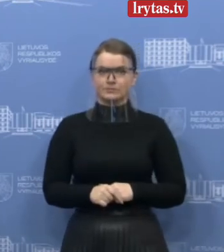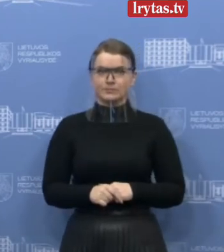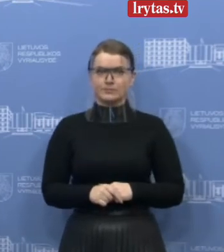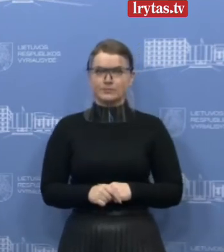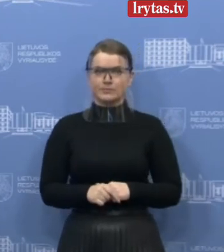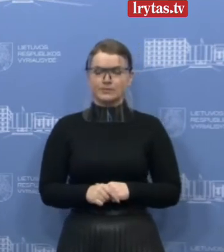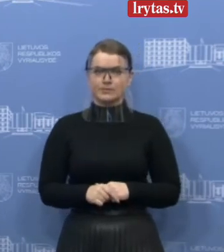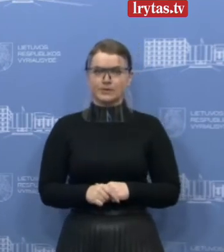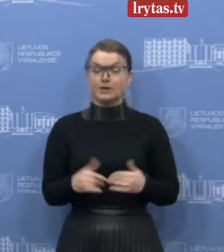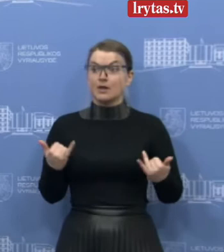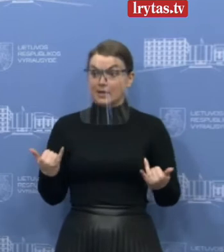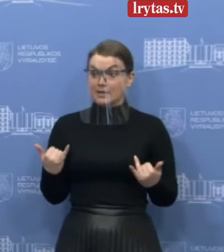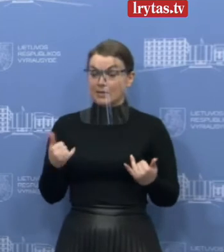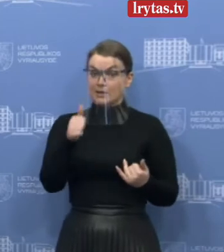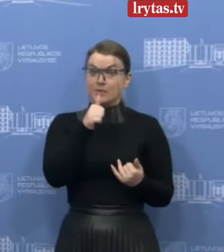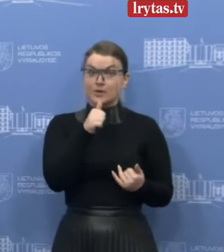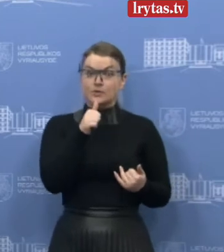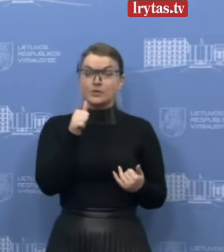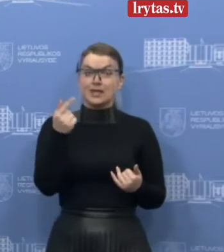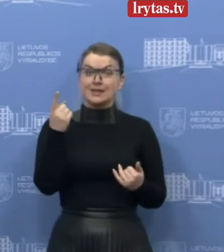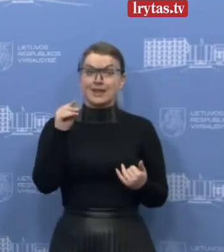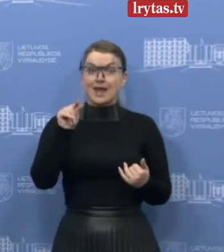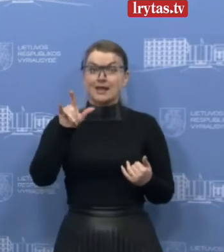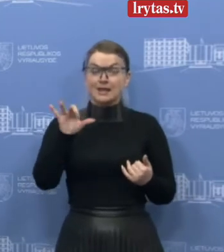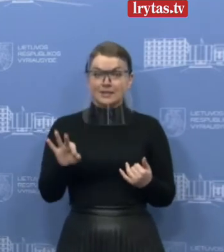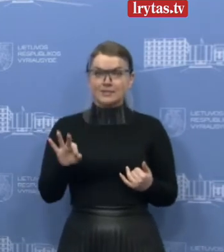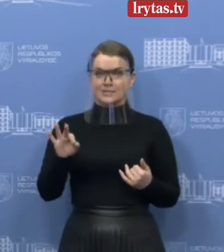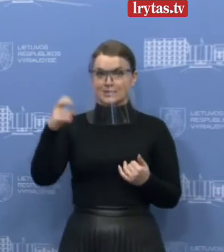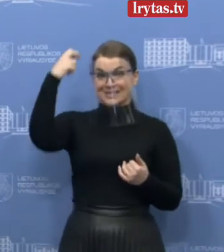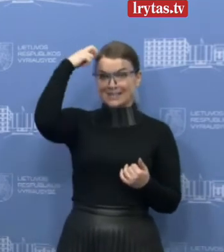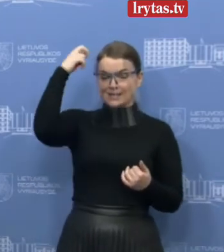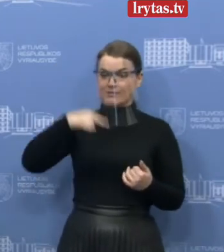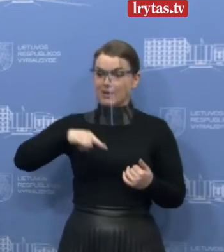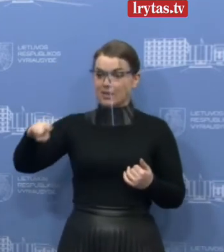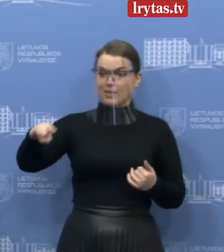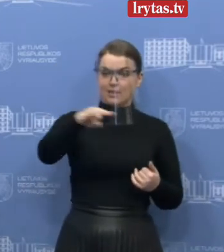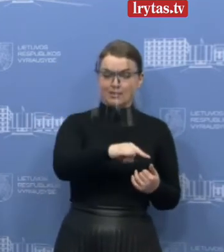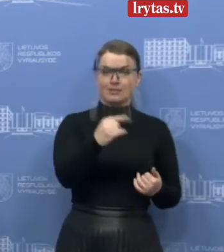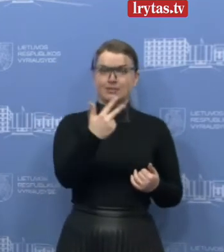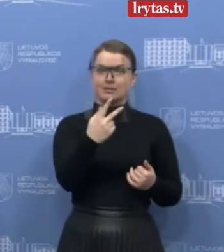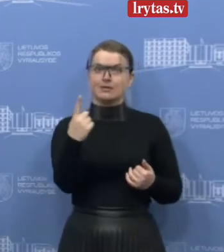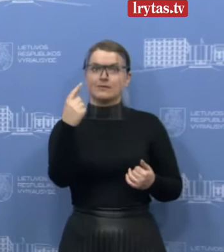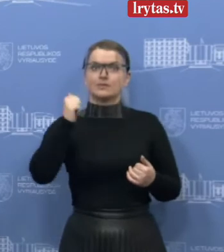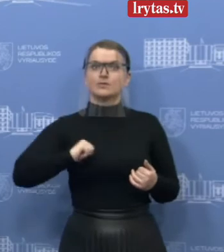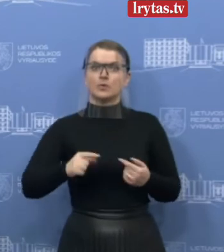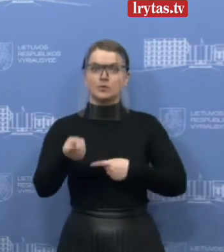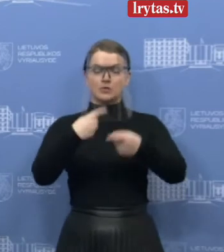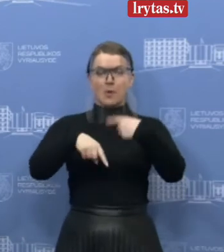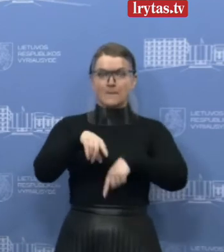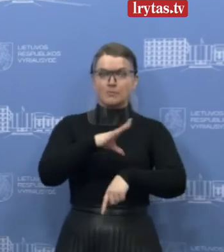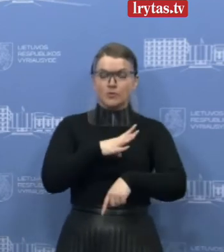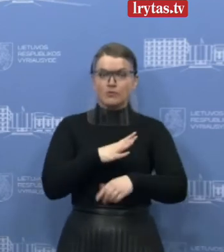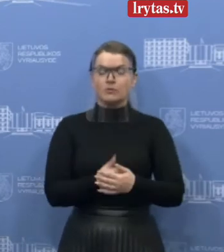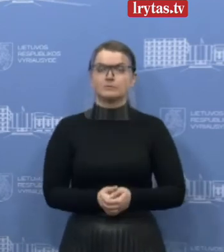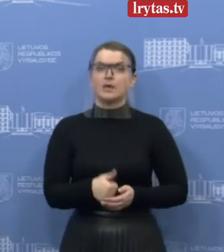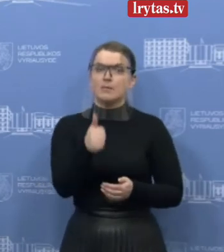vienpastarosiamis dienomis iš dėlio dviem reisais per kievą buvo pragabentas 31 Lietuvos Respublikos pilietis.